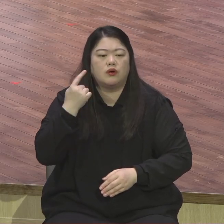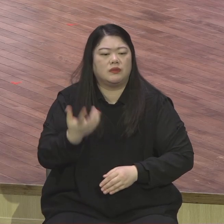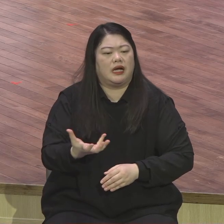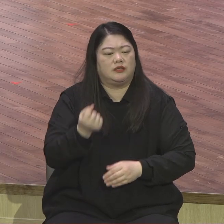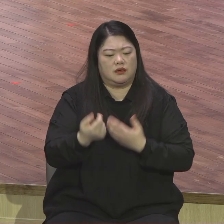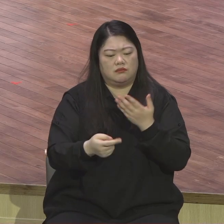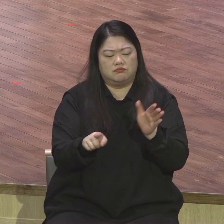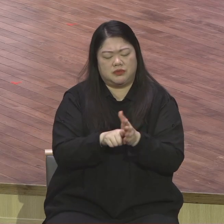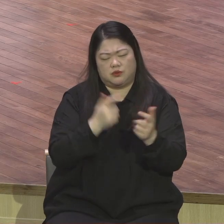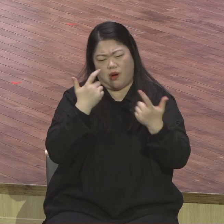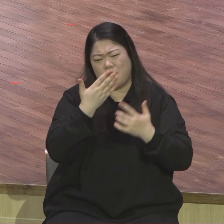결론이